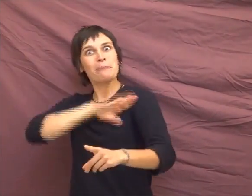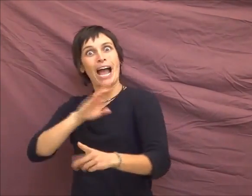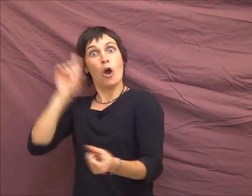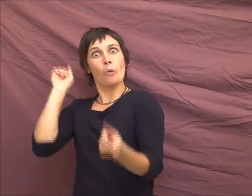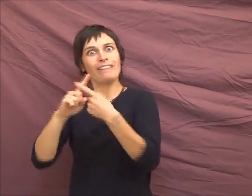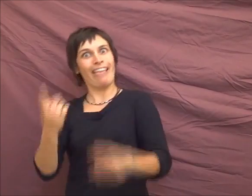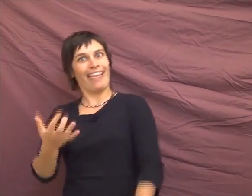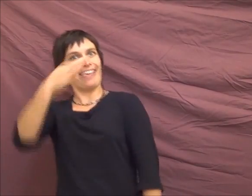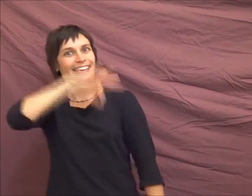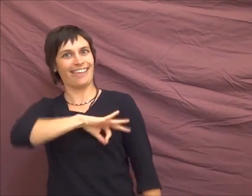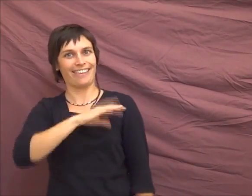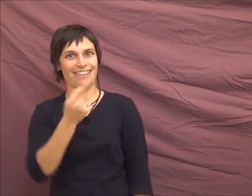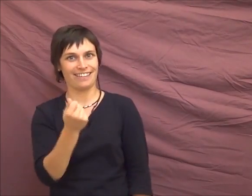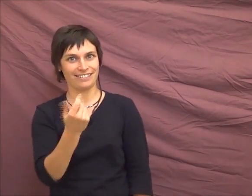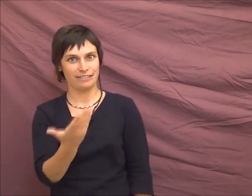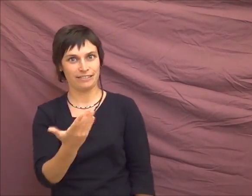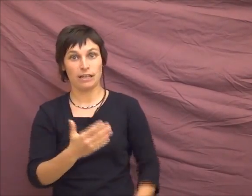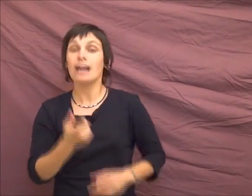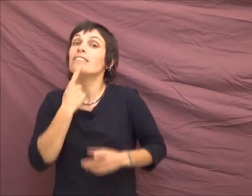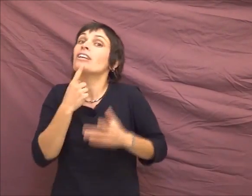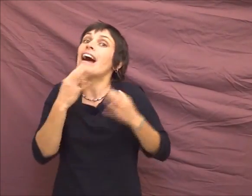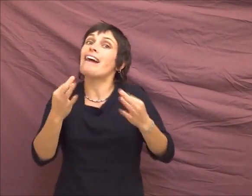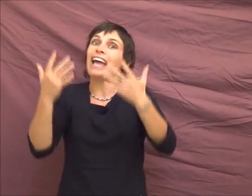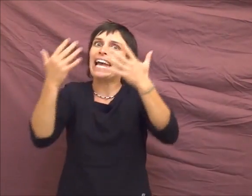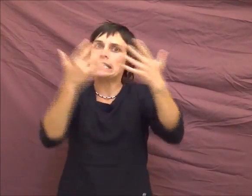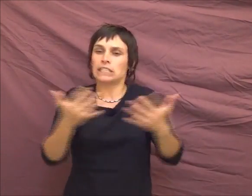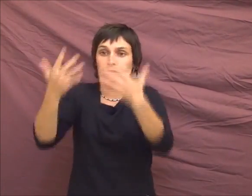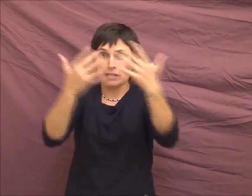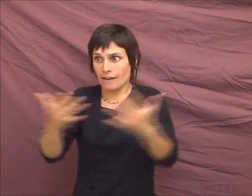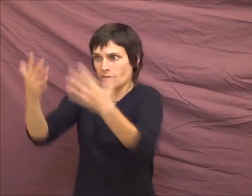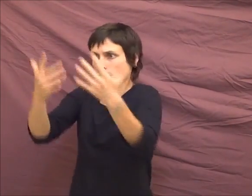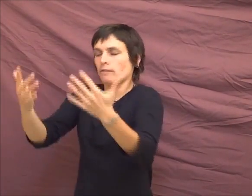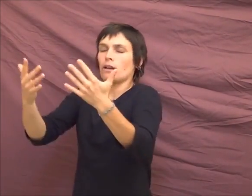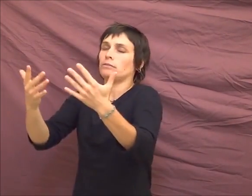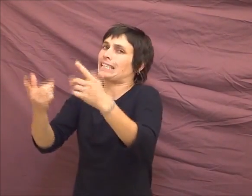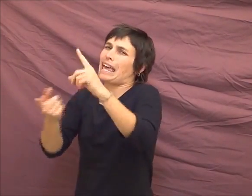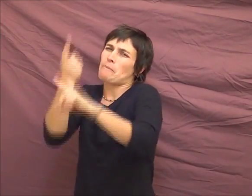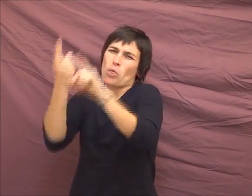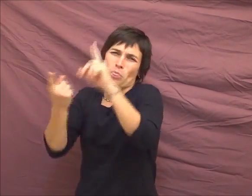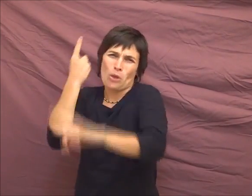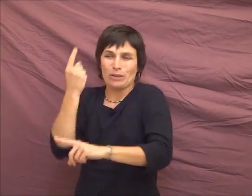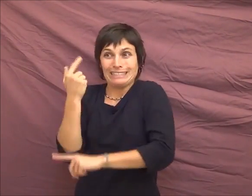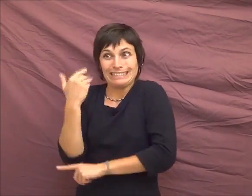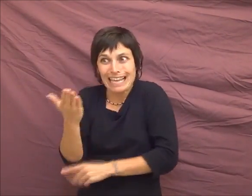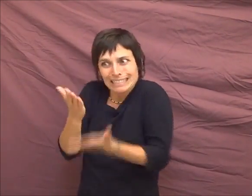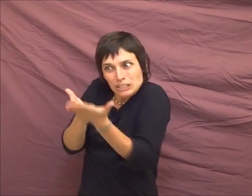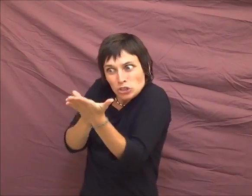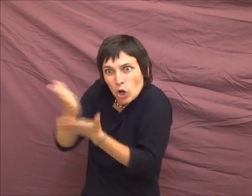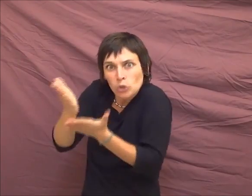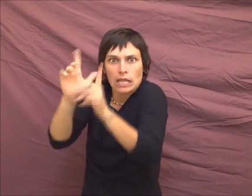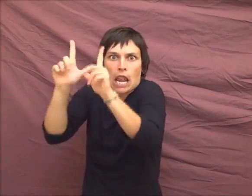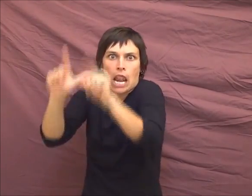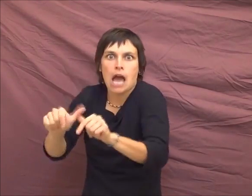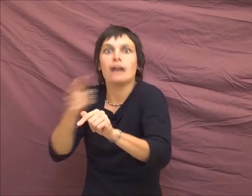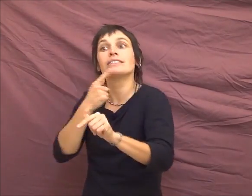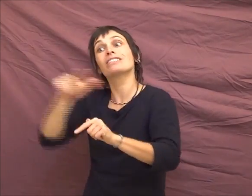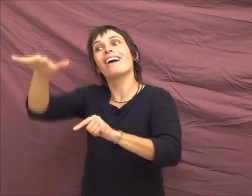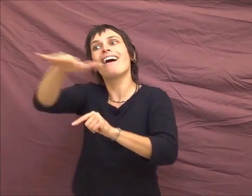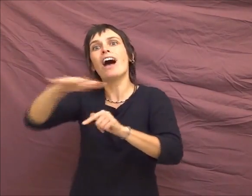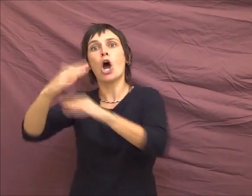Donc, cette histoire de chiffres, elle est fondamentalement politique. C'est que c l'oppresseur qui choisit quand il